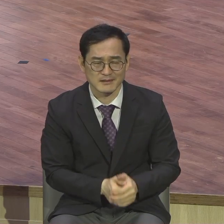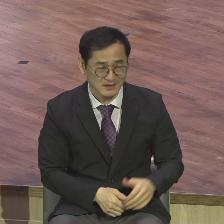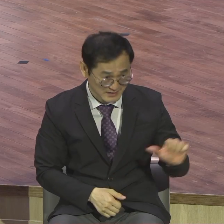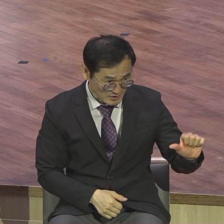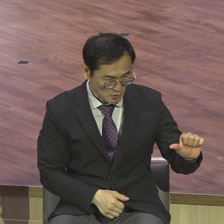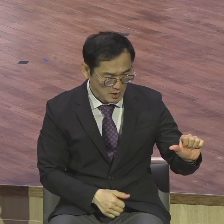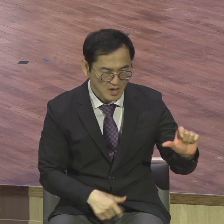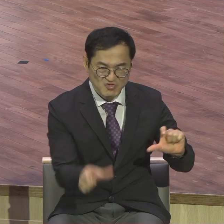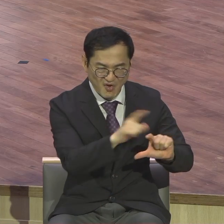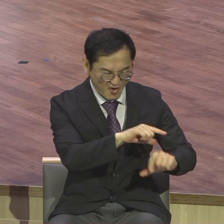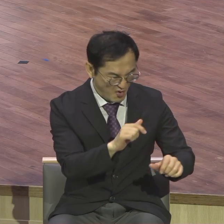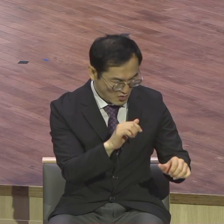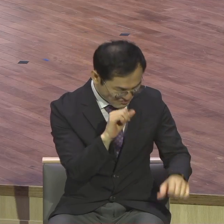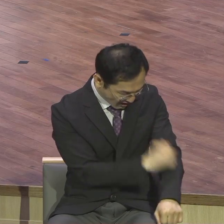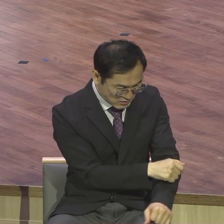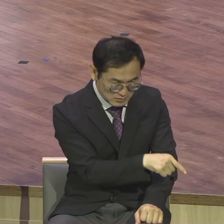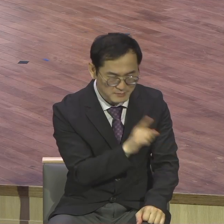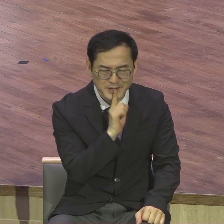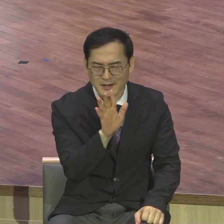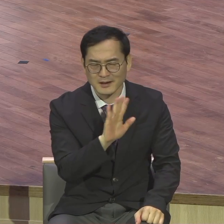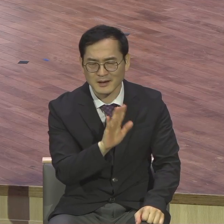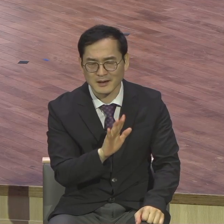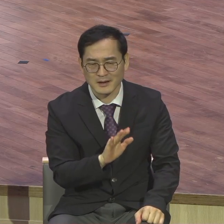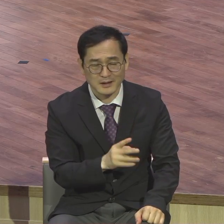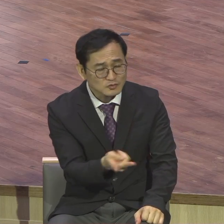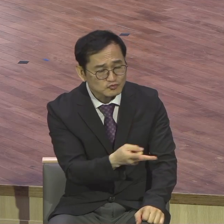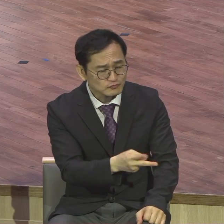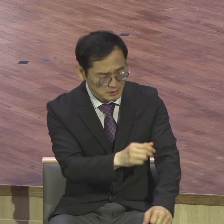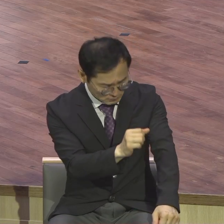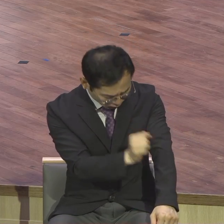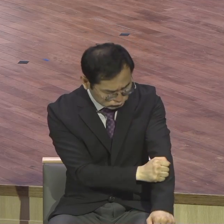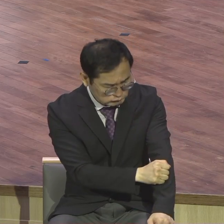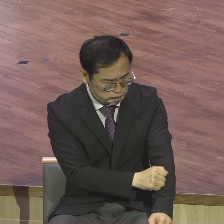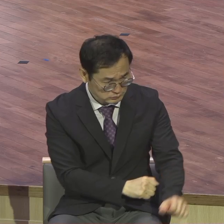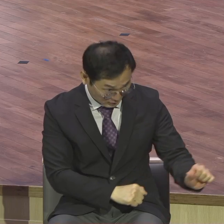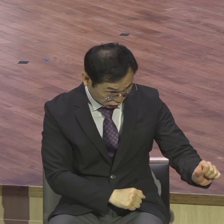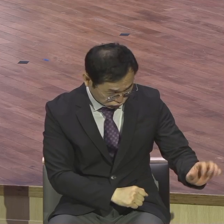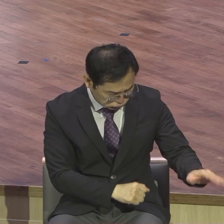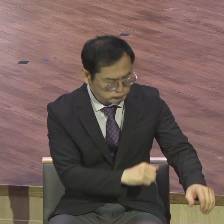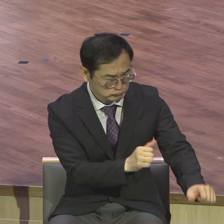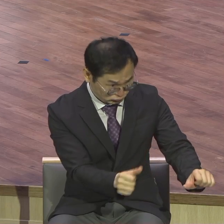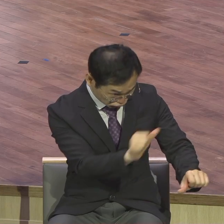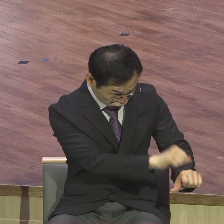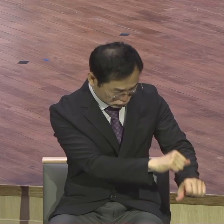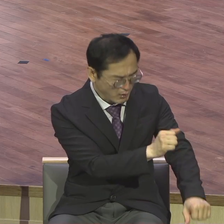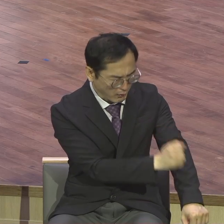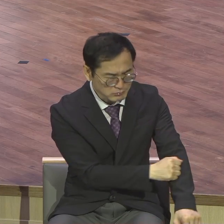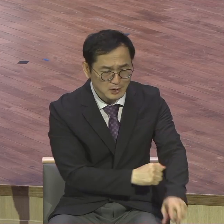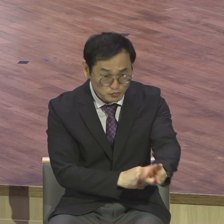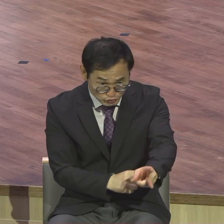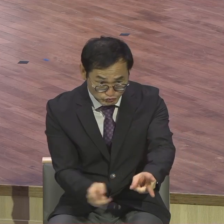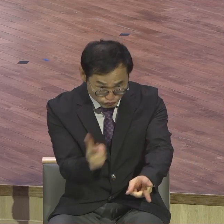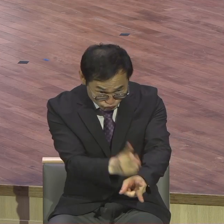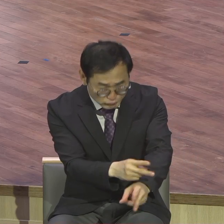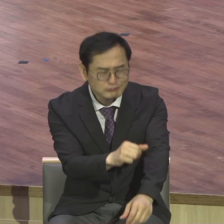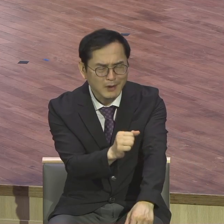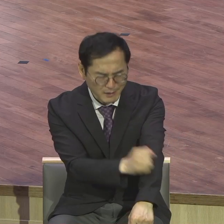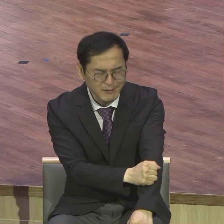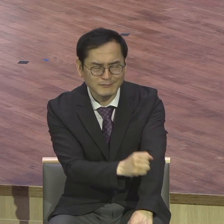이 두 종보들에게 뭐라고 말합니까 잘하였다 또다 착하고 충성한 종아 너가